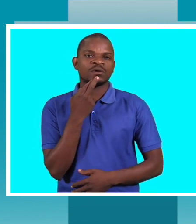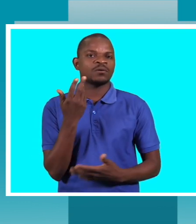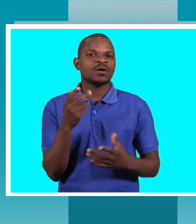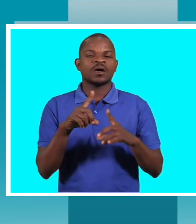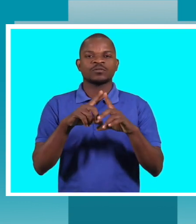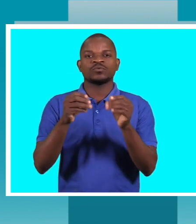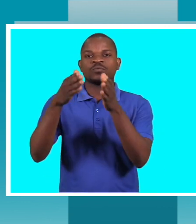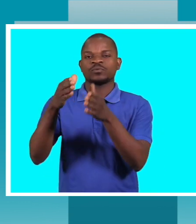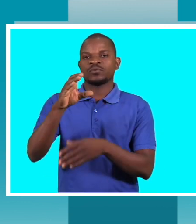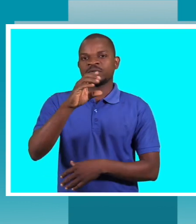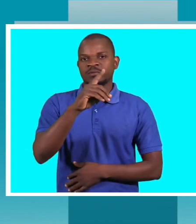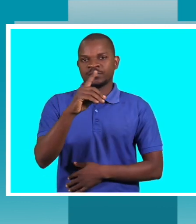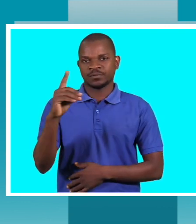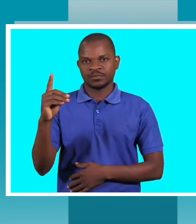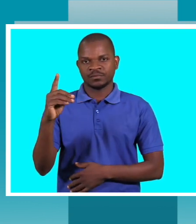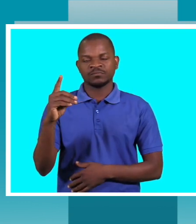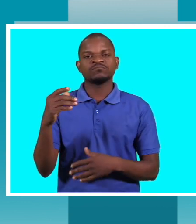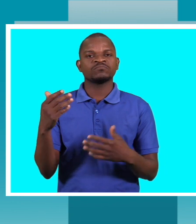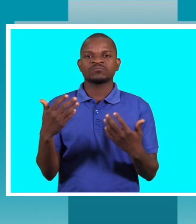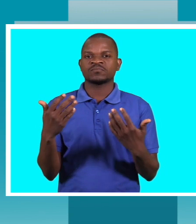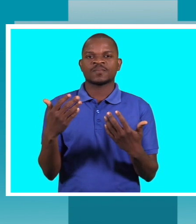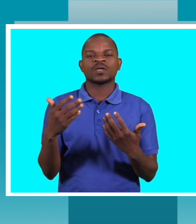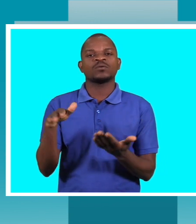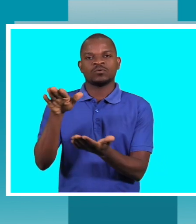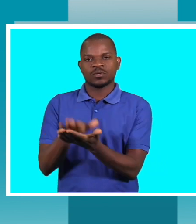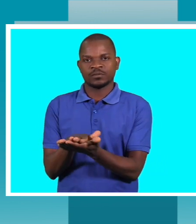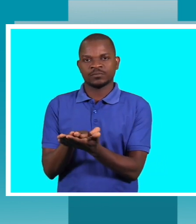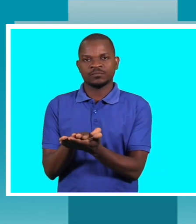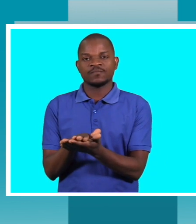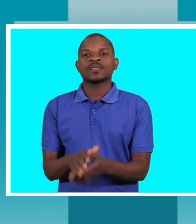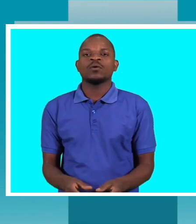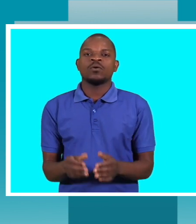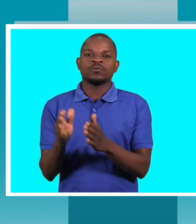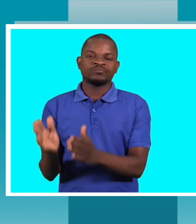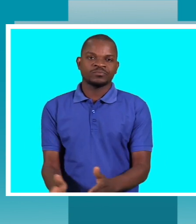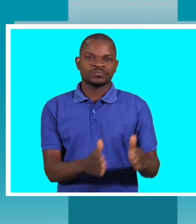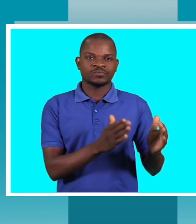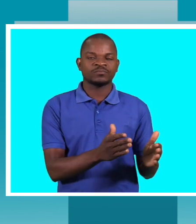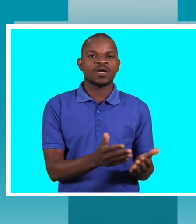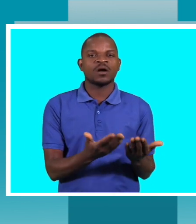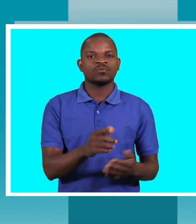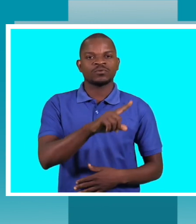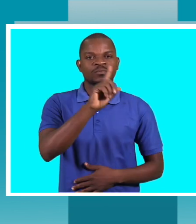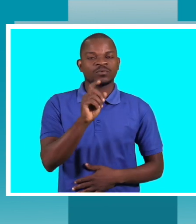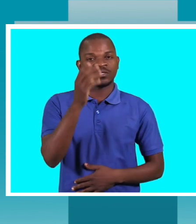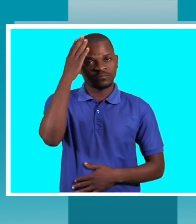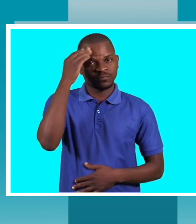de deficiência a nível local. Cantola, o fórum,